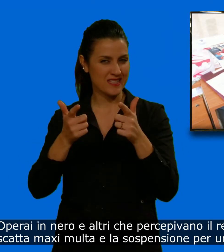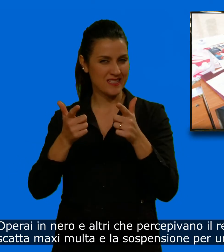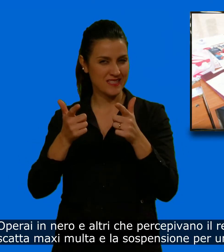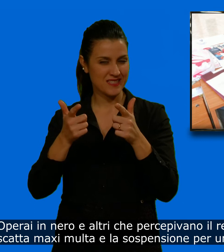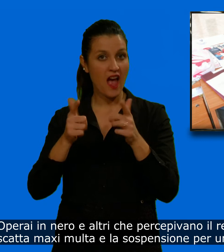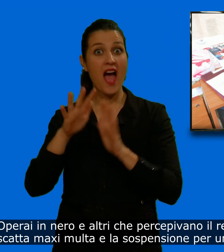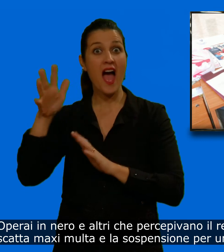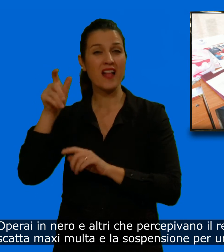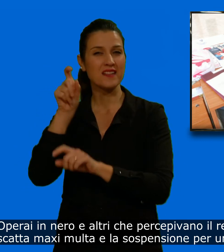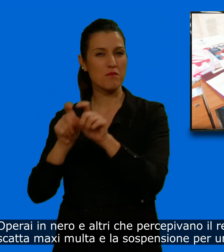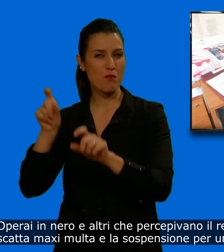il reddito di cittadinanza.